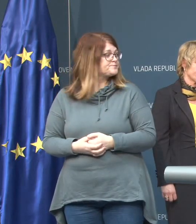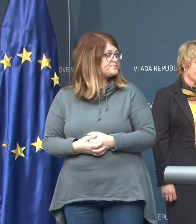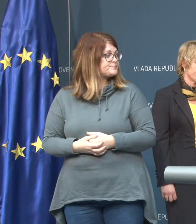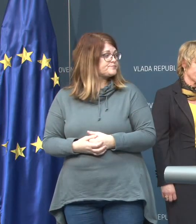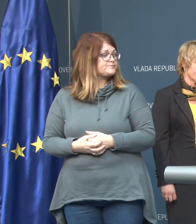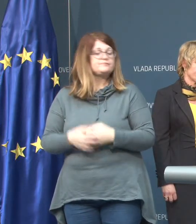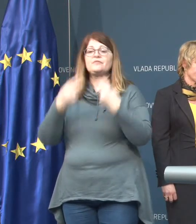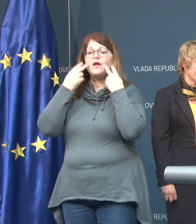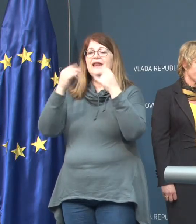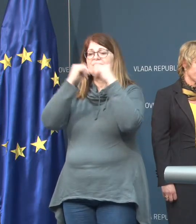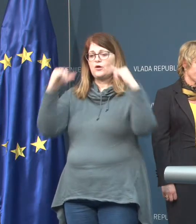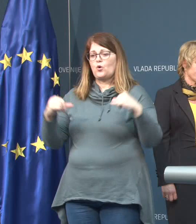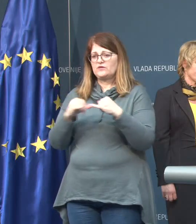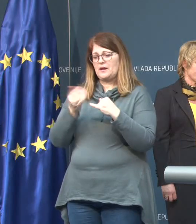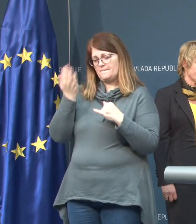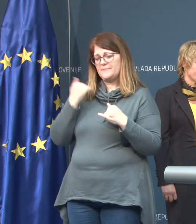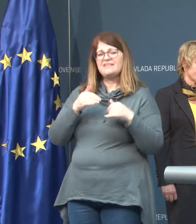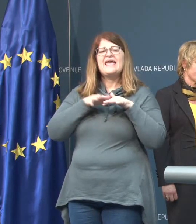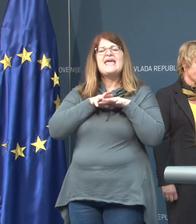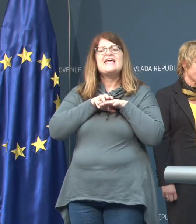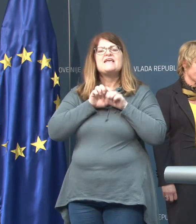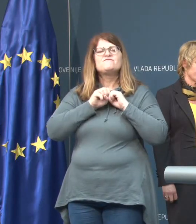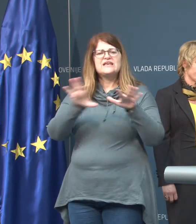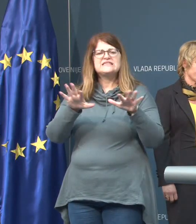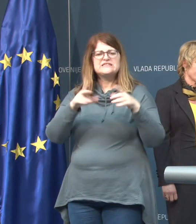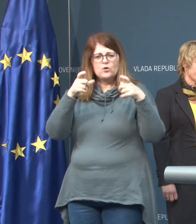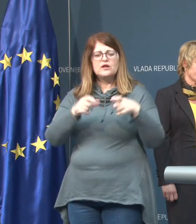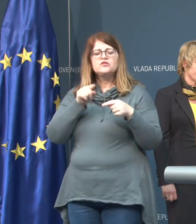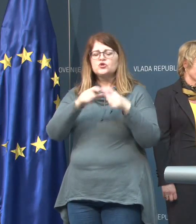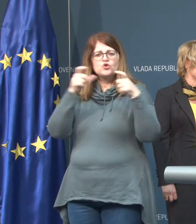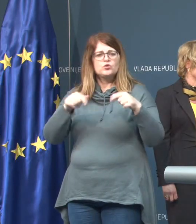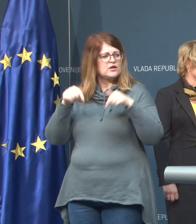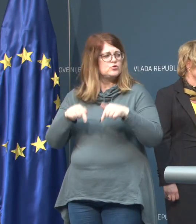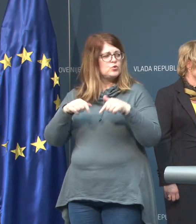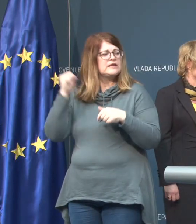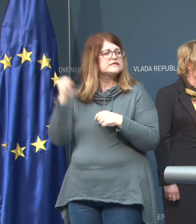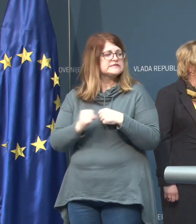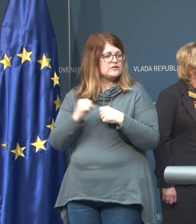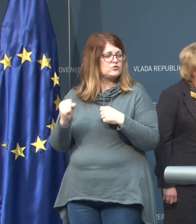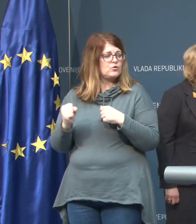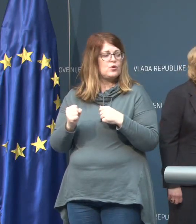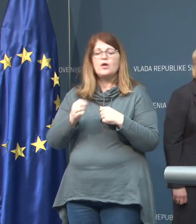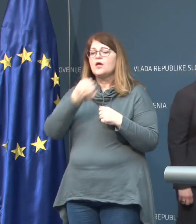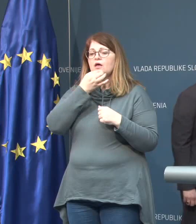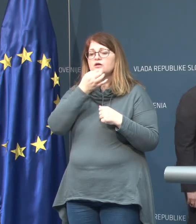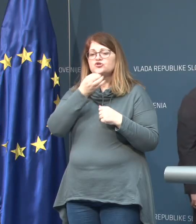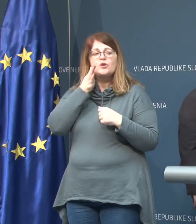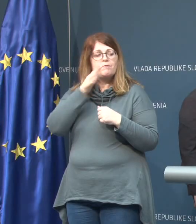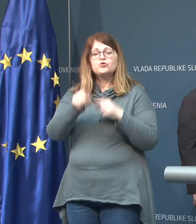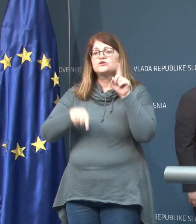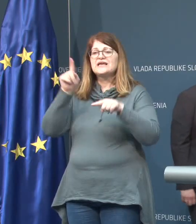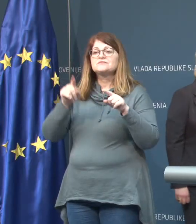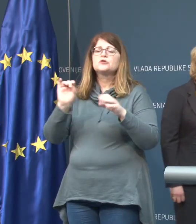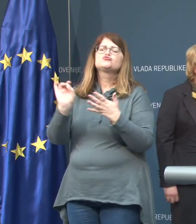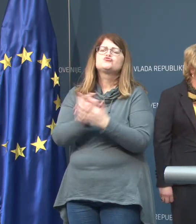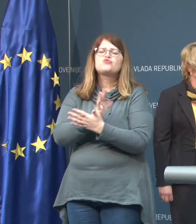Glede kontejnerja pred infekcijsko kliniko vam moram povedati, da so te kontejnerji tukaj, zato če bodo se razmere